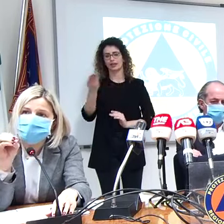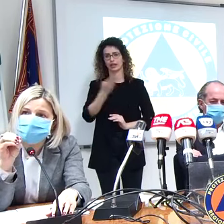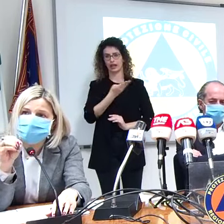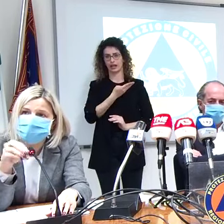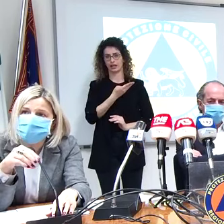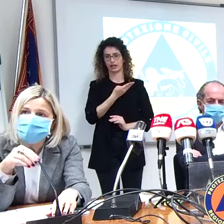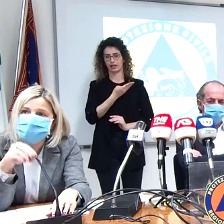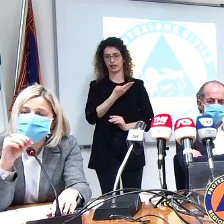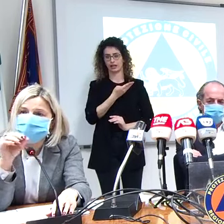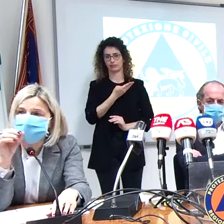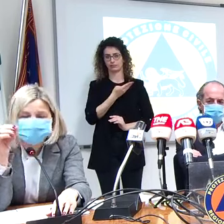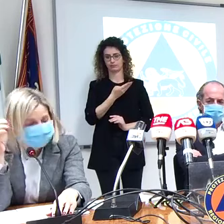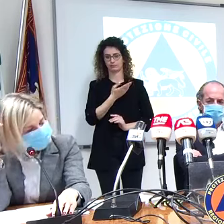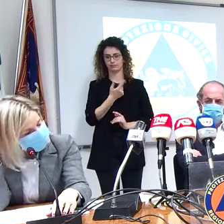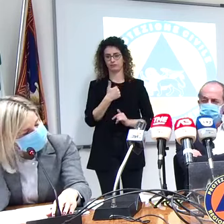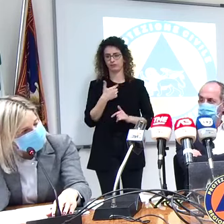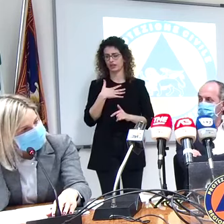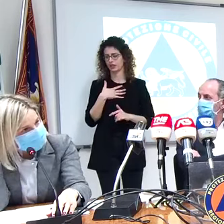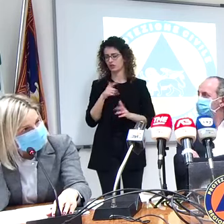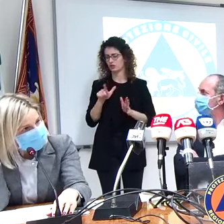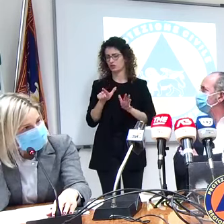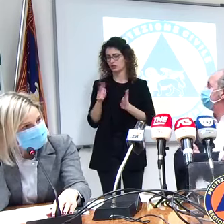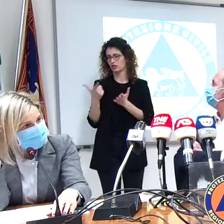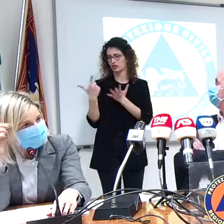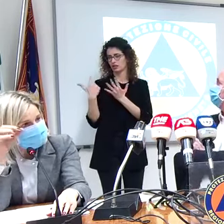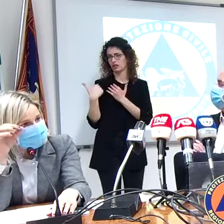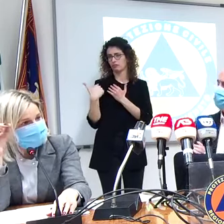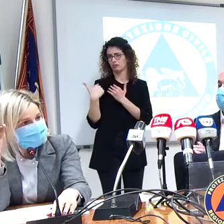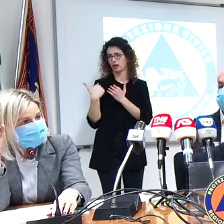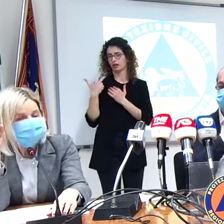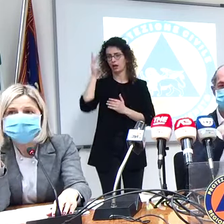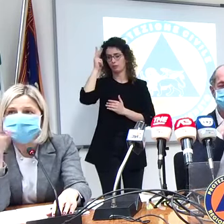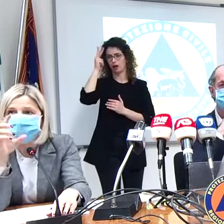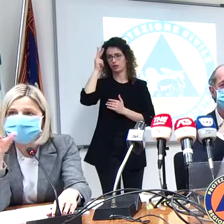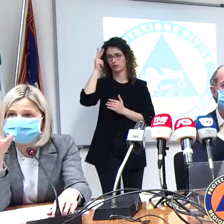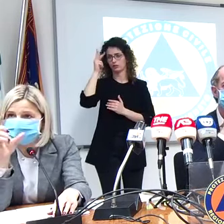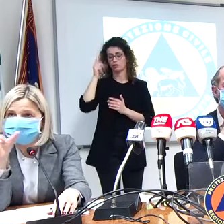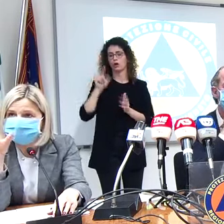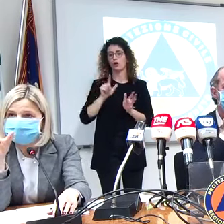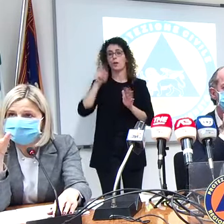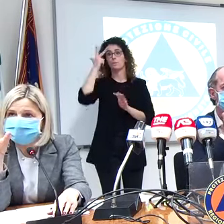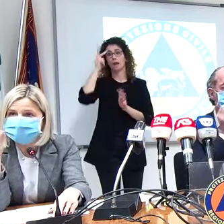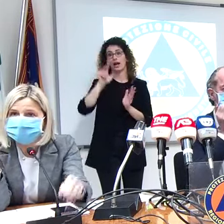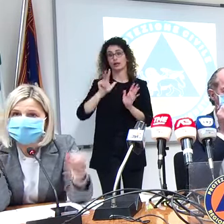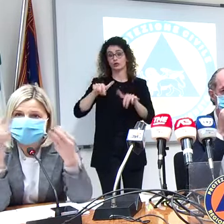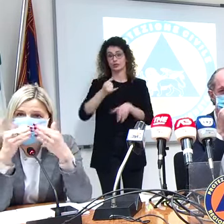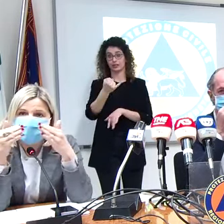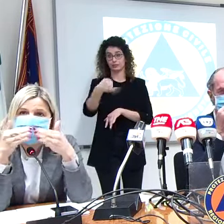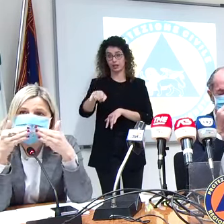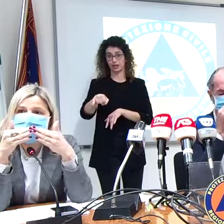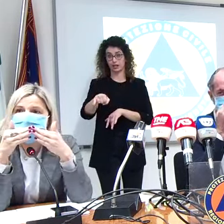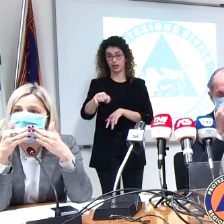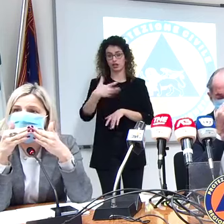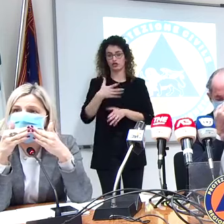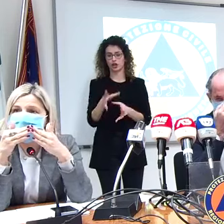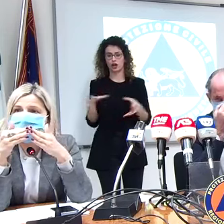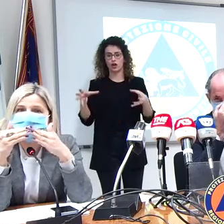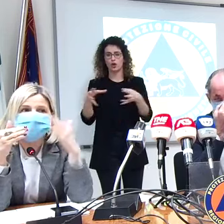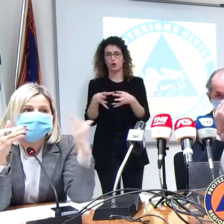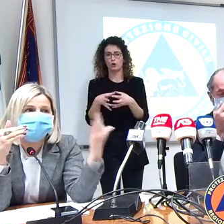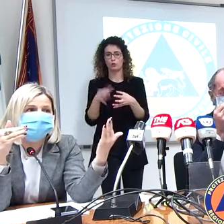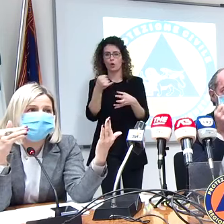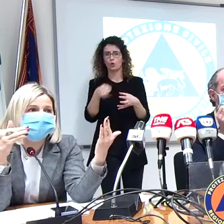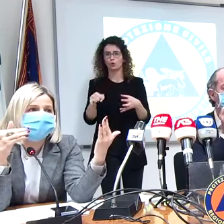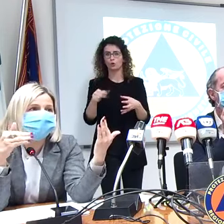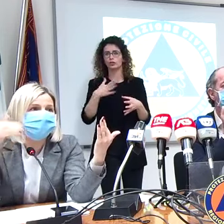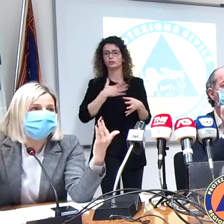corti. L'ultima settimana, mi sembra, di marzo, noi finiamo con l'ultima corte dell'over 80 e il congiungimento, se vi ricordate,